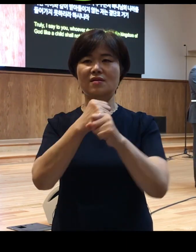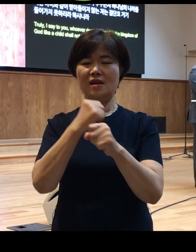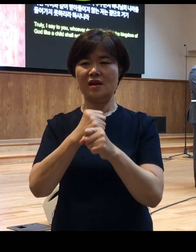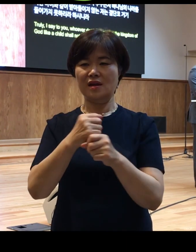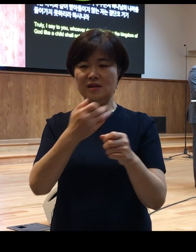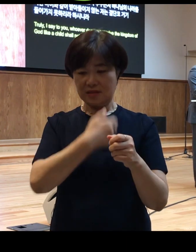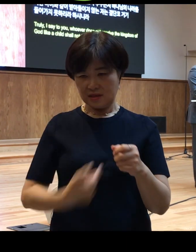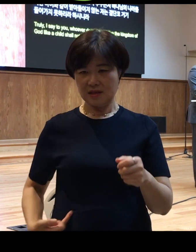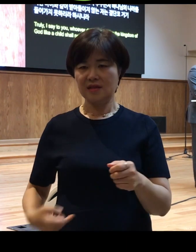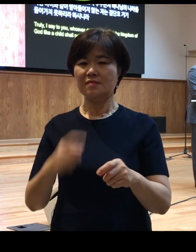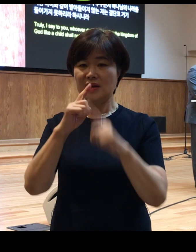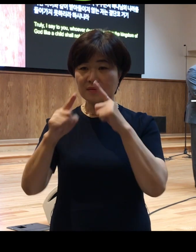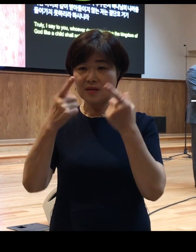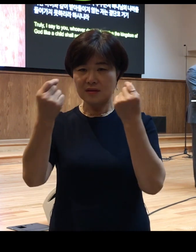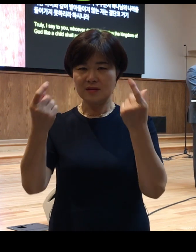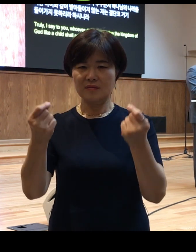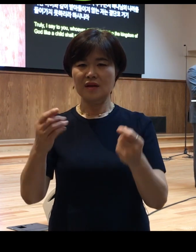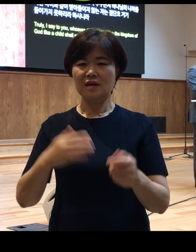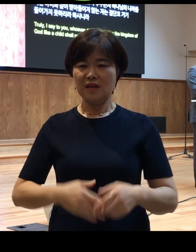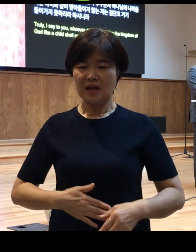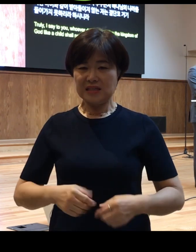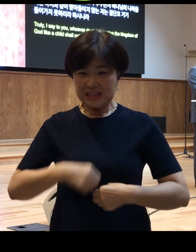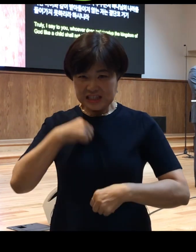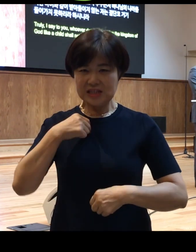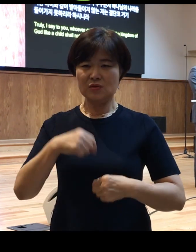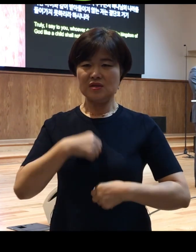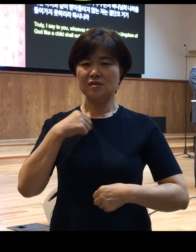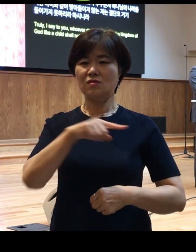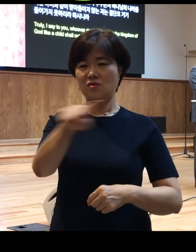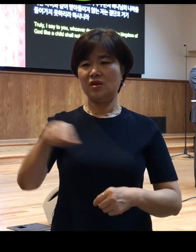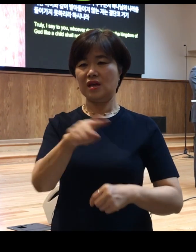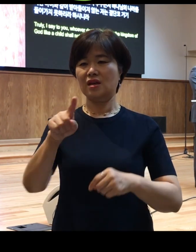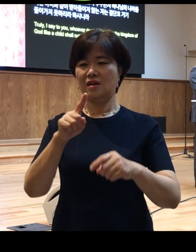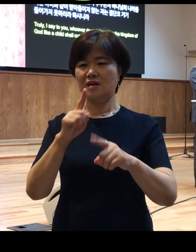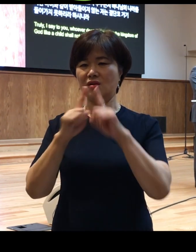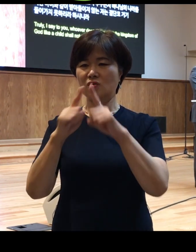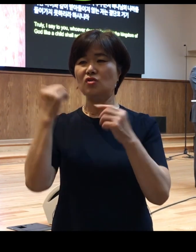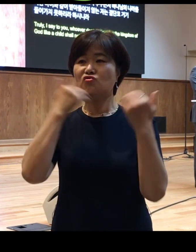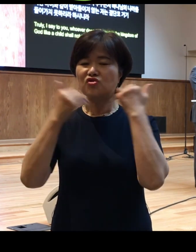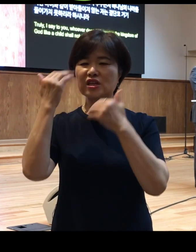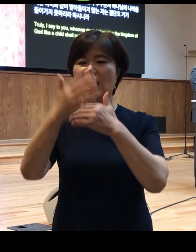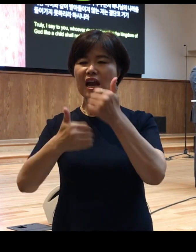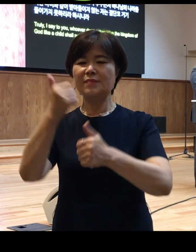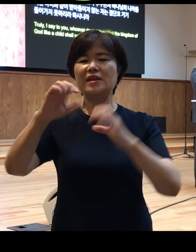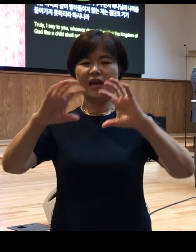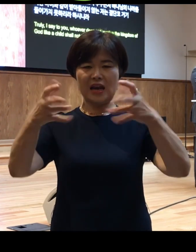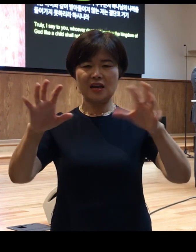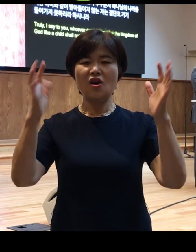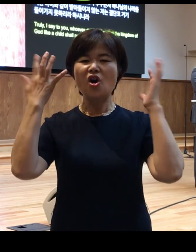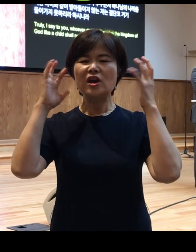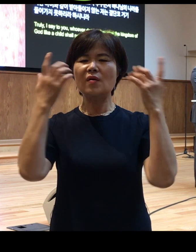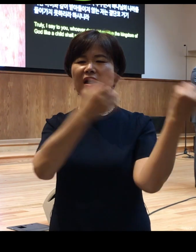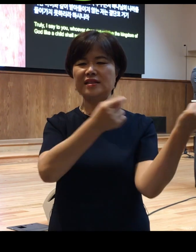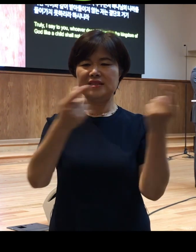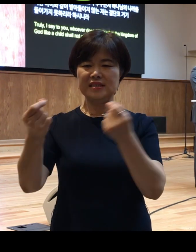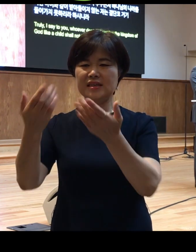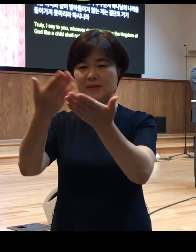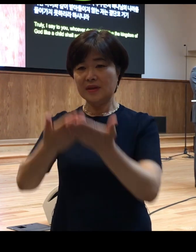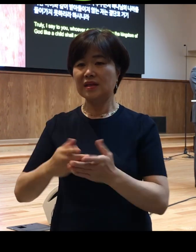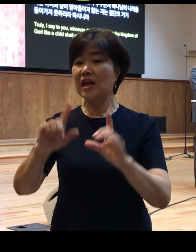그렇게 말씀하셨죠 내가 진실로 너희에게 이루느니 누구든지 하나님의 나라를 어린 아이와 같이 받아들이지 않는 자는